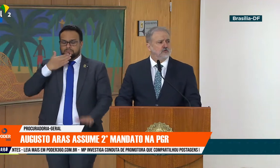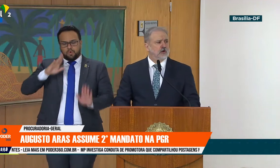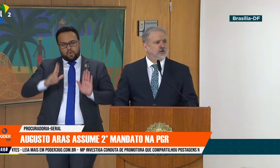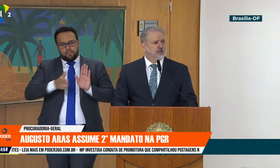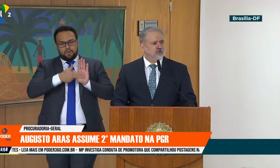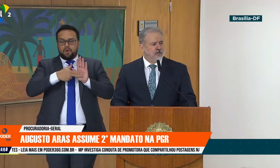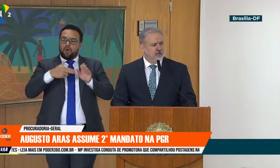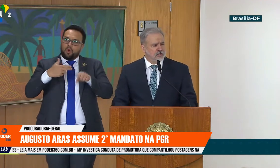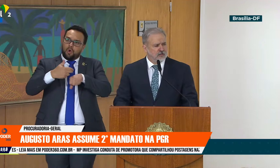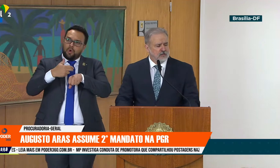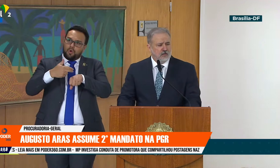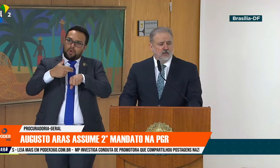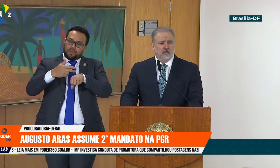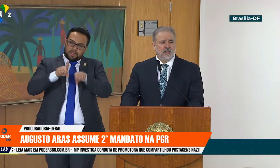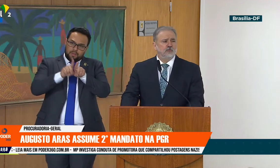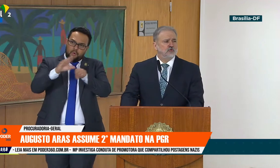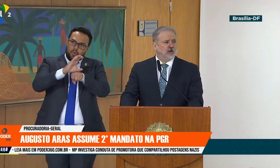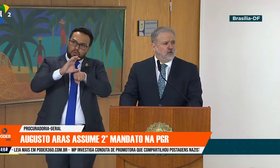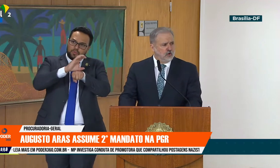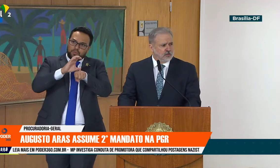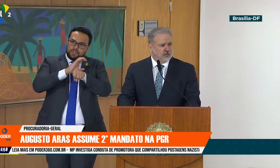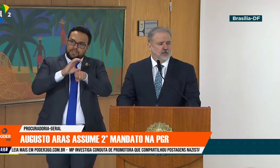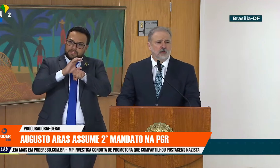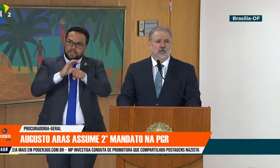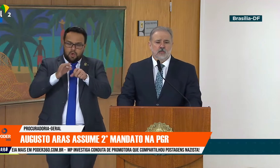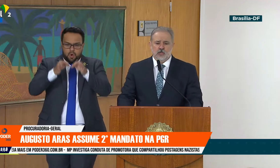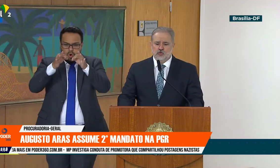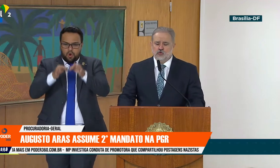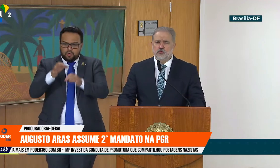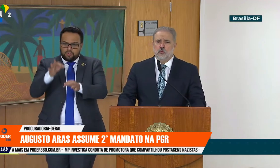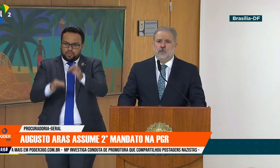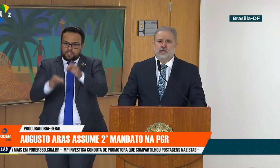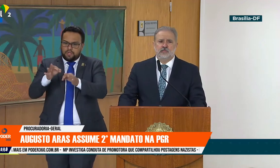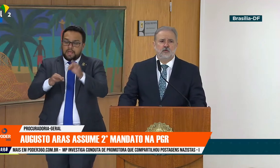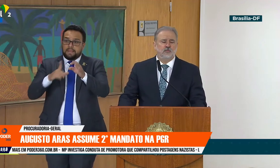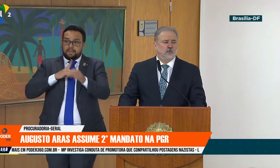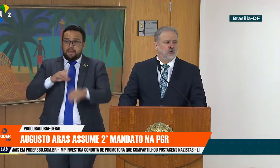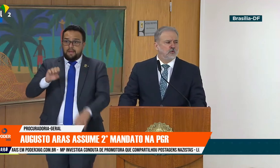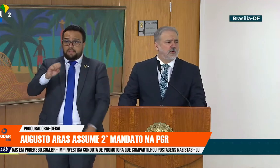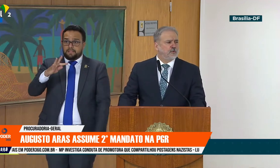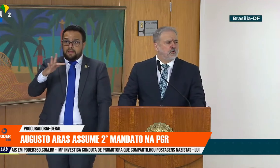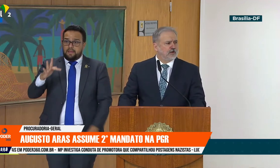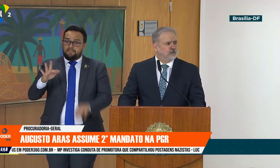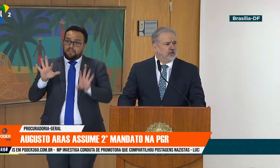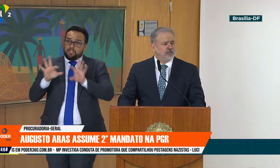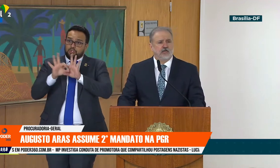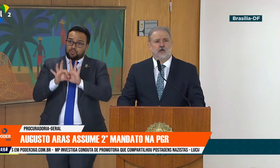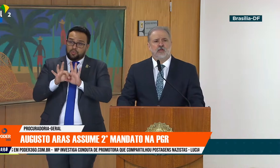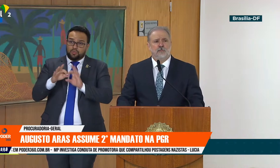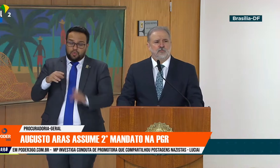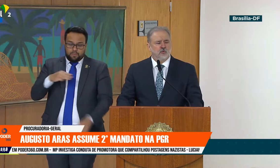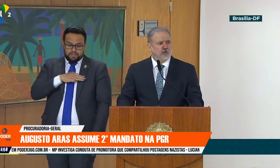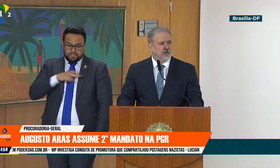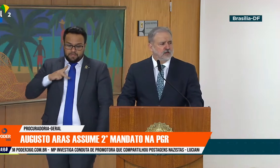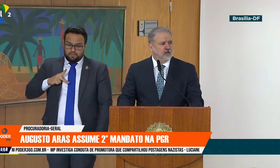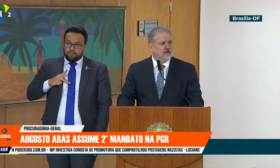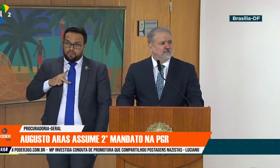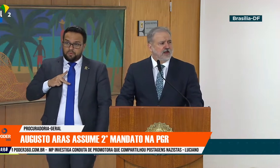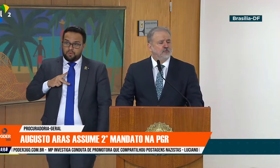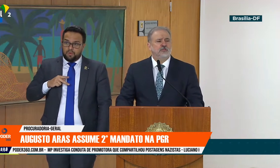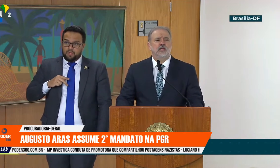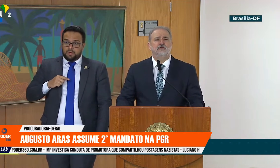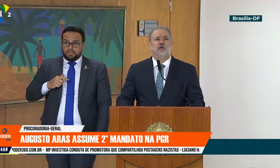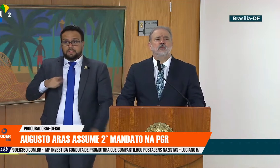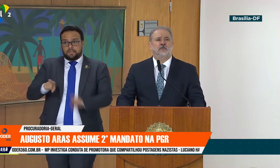Constituição e com a ordem jurídica, temos uma corte que, junto com o Ministério Público, uma Procuradoria-Geral da República,